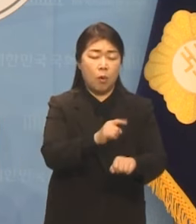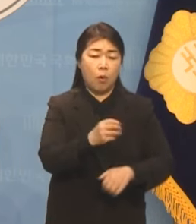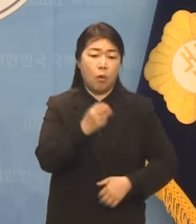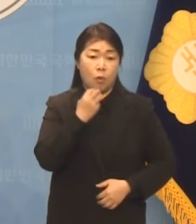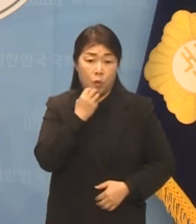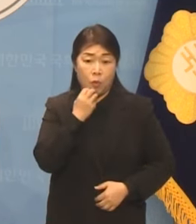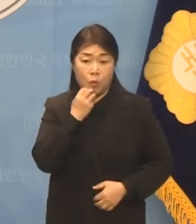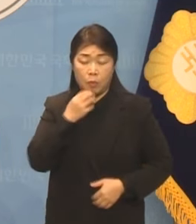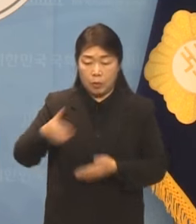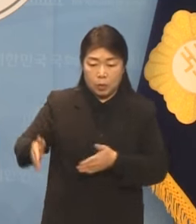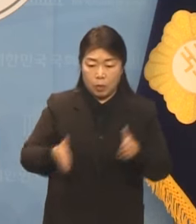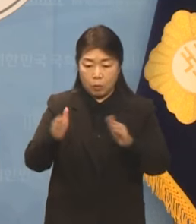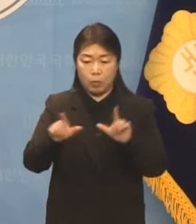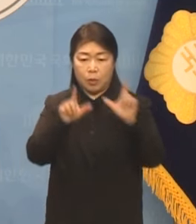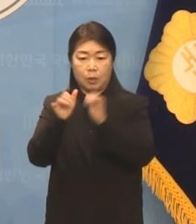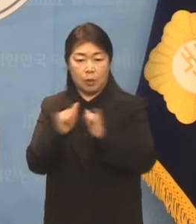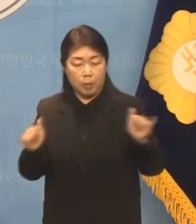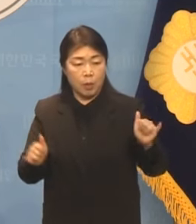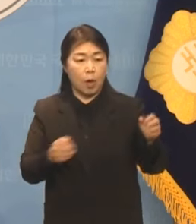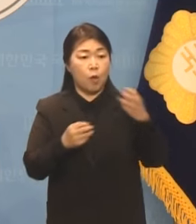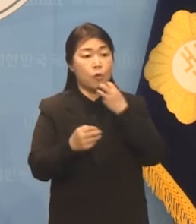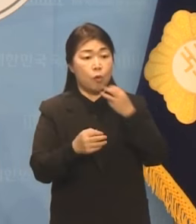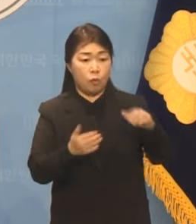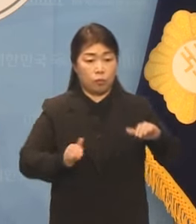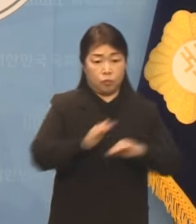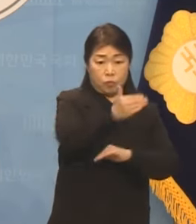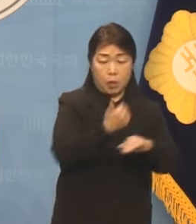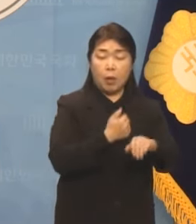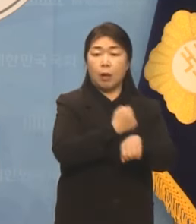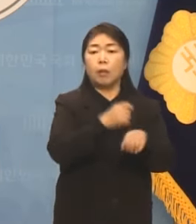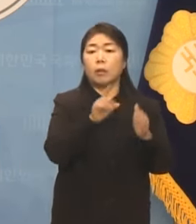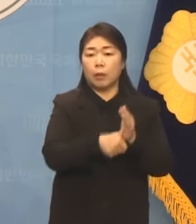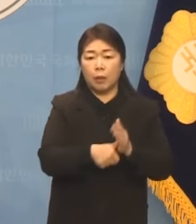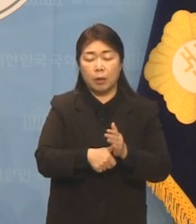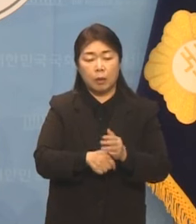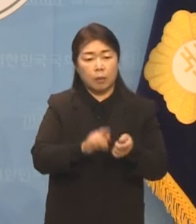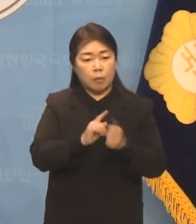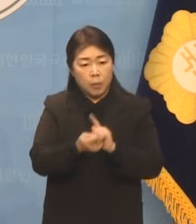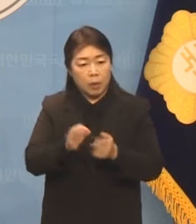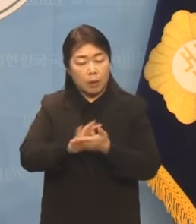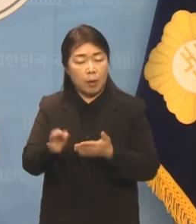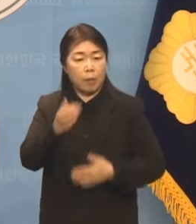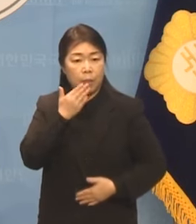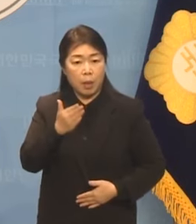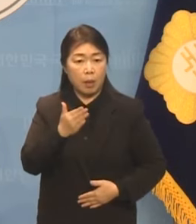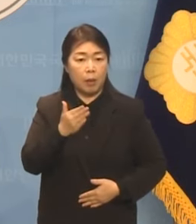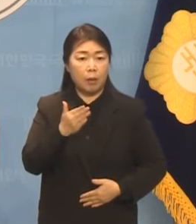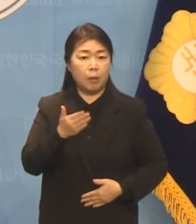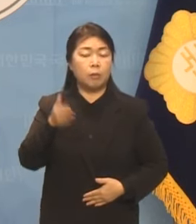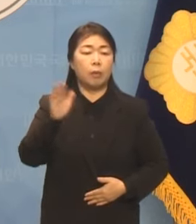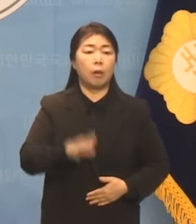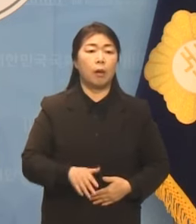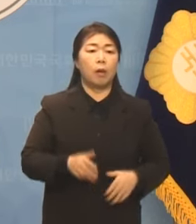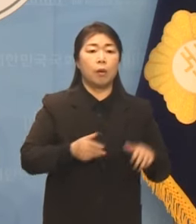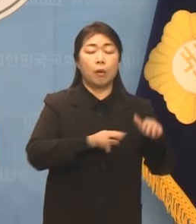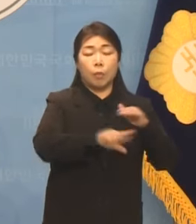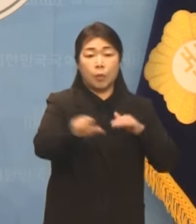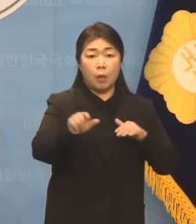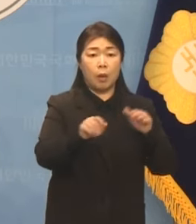경기도민은 승하차 가능 노선을 일일이 찾아봐야 하며 경기도 8호선 환승역이 있는